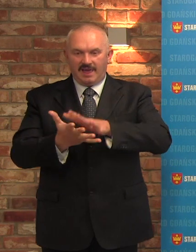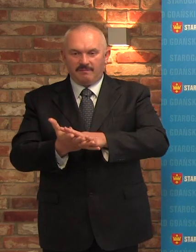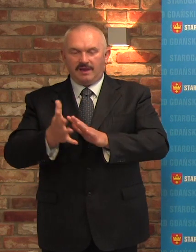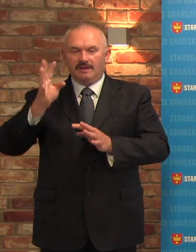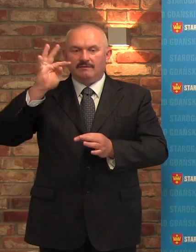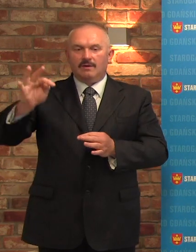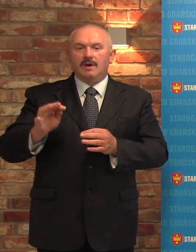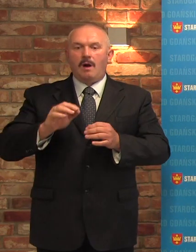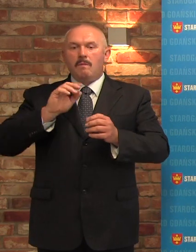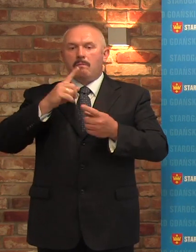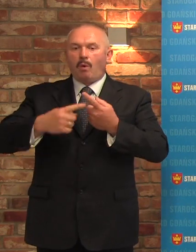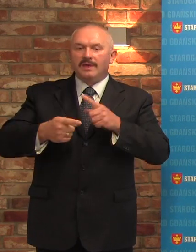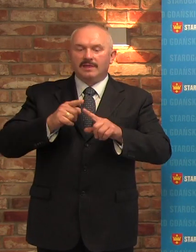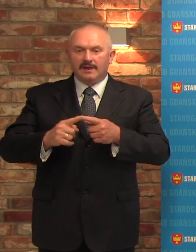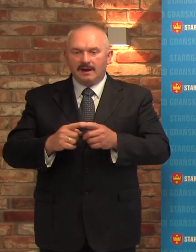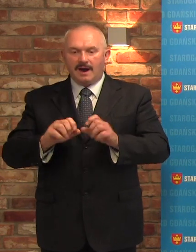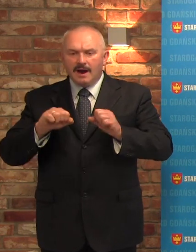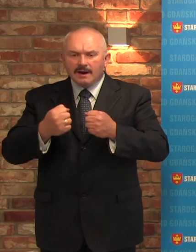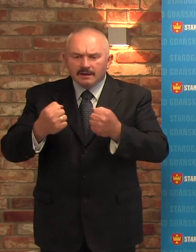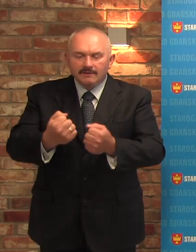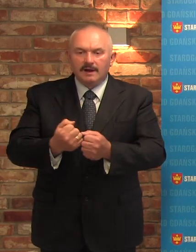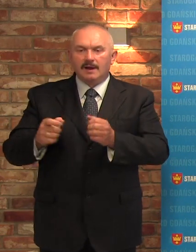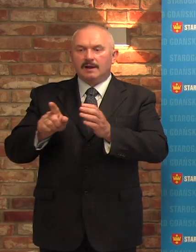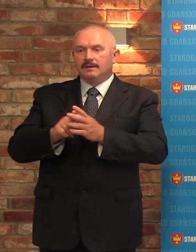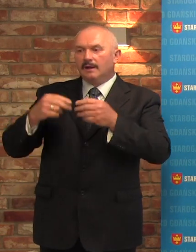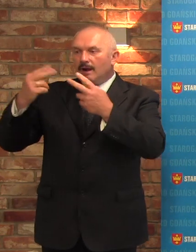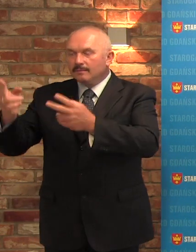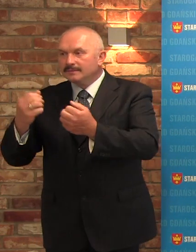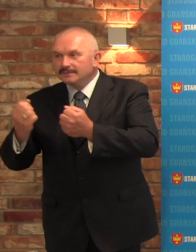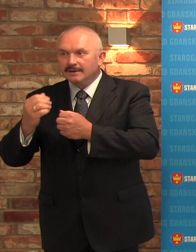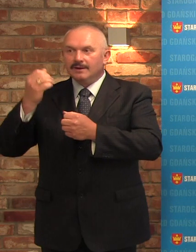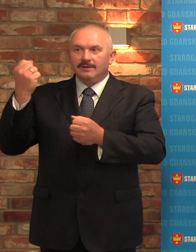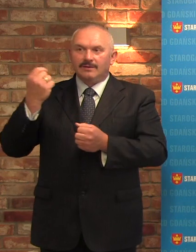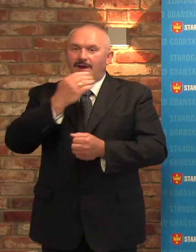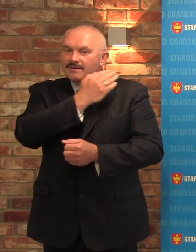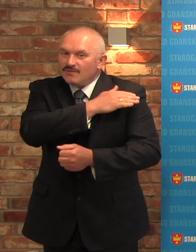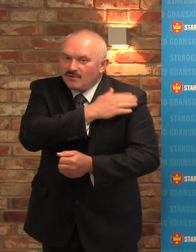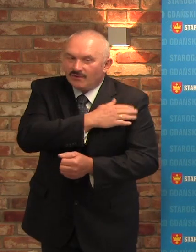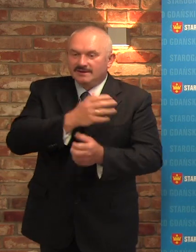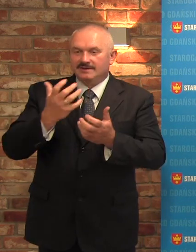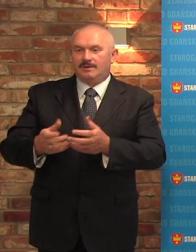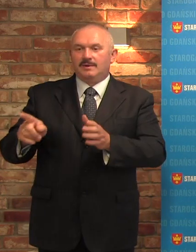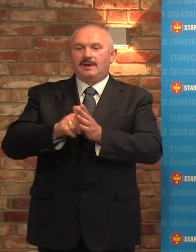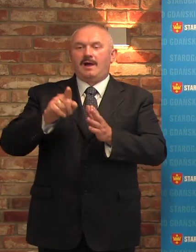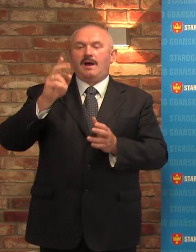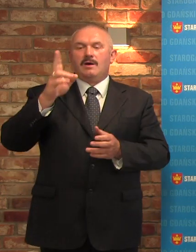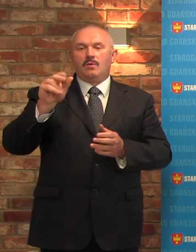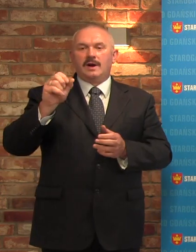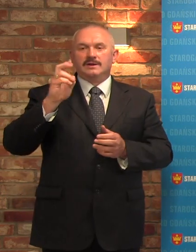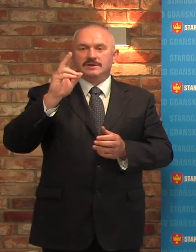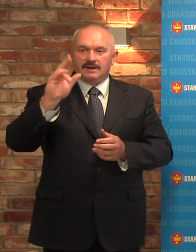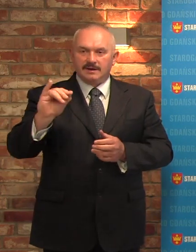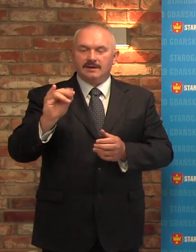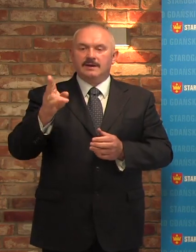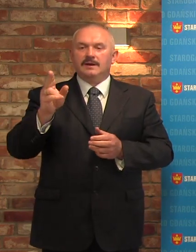aktywnością polityczną na terenie naszego miasta, panu Sebastianowi Kucharczykowi i Marcinowi